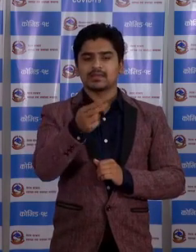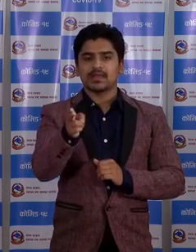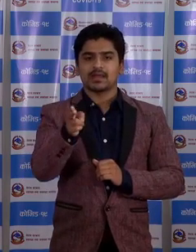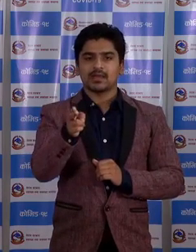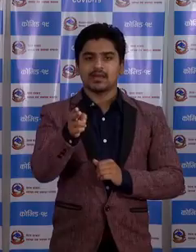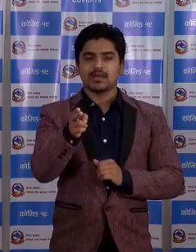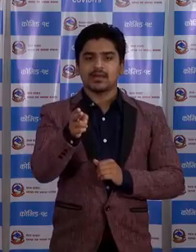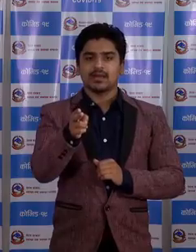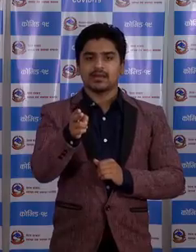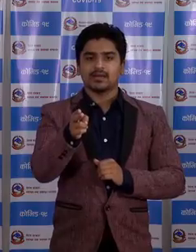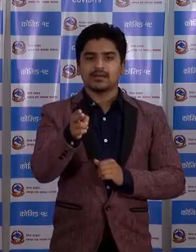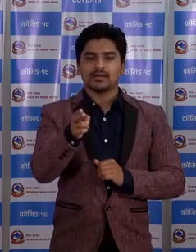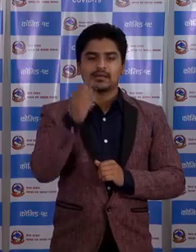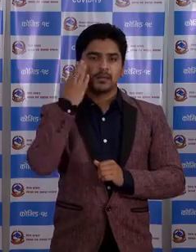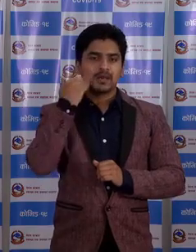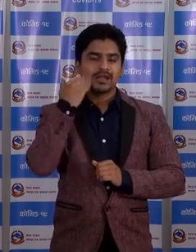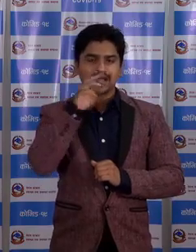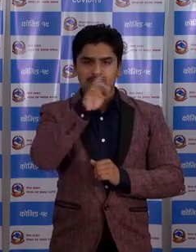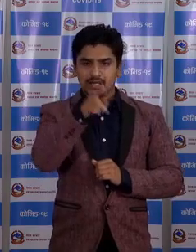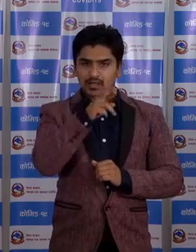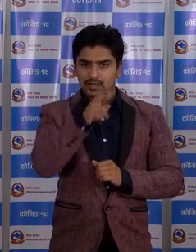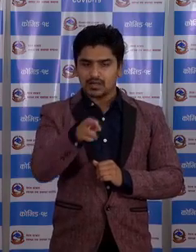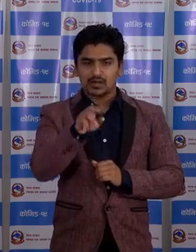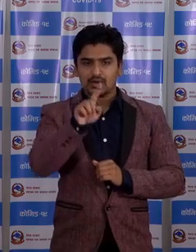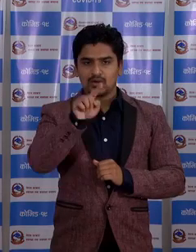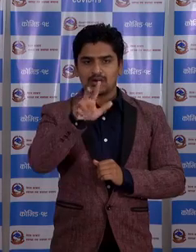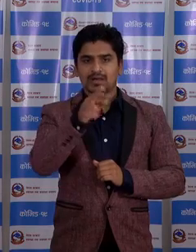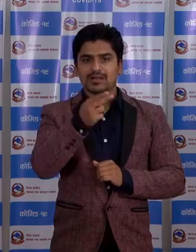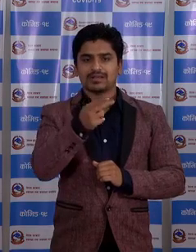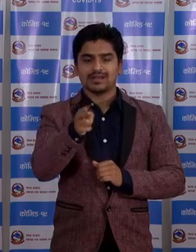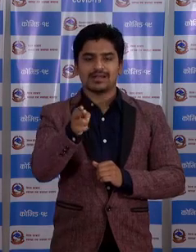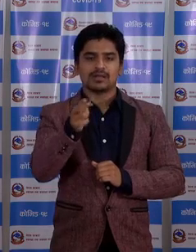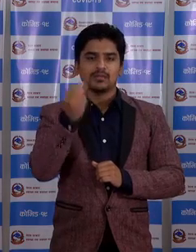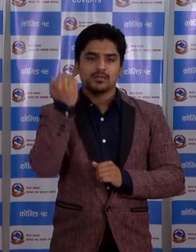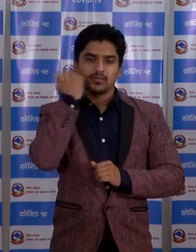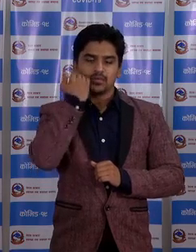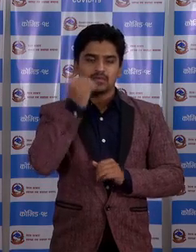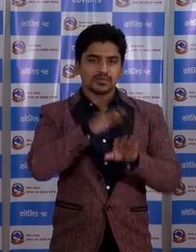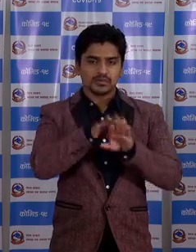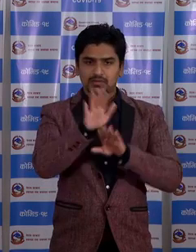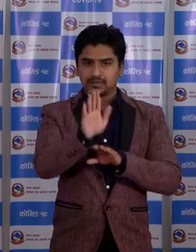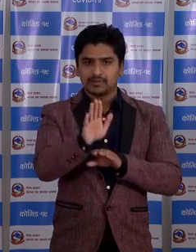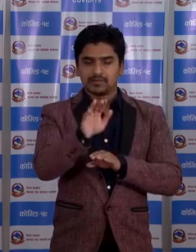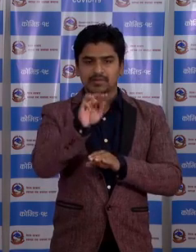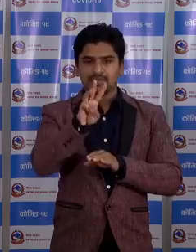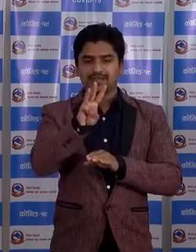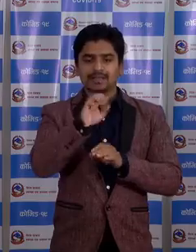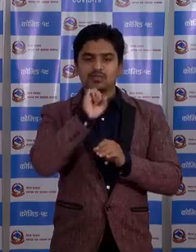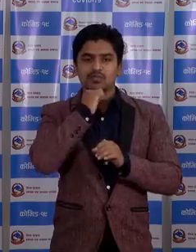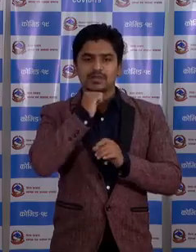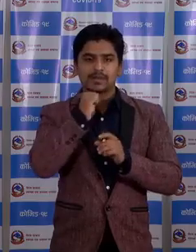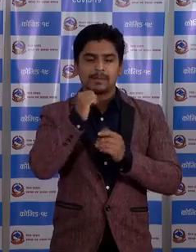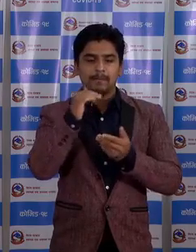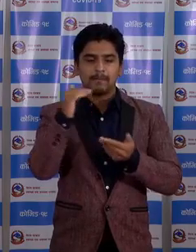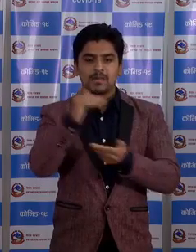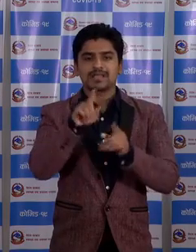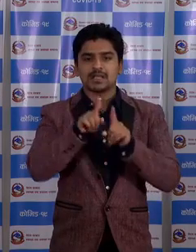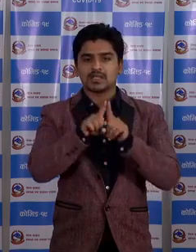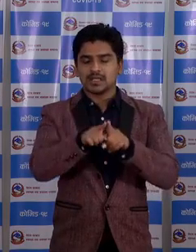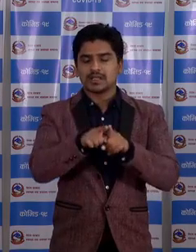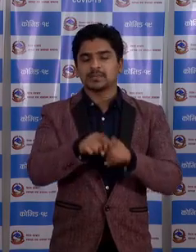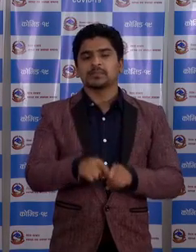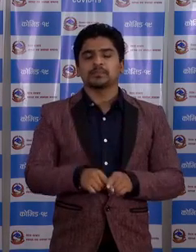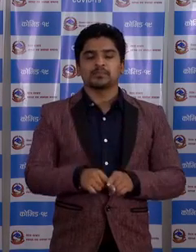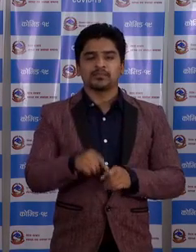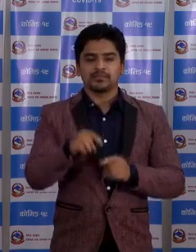मैलाहरू रो अठार जाना पुरुश हरू अनूंछ तीन बर्ष या बालक सहित।